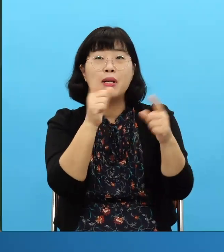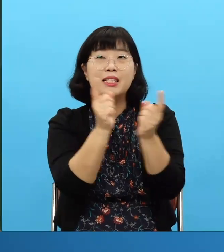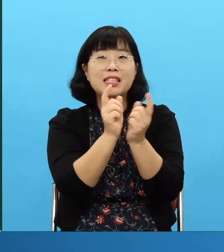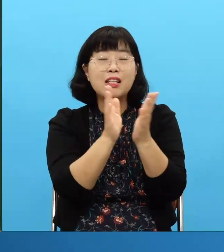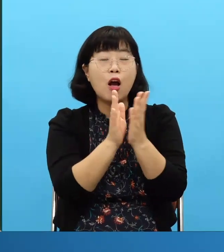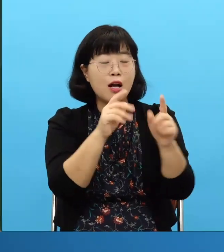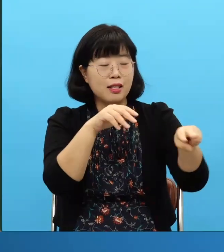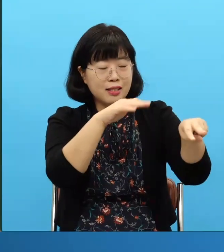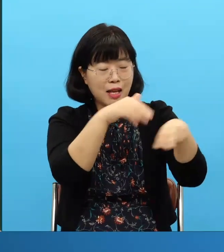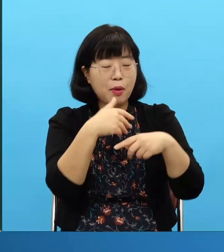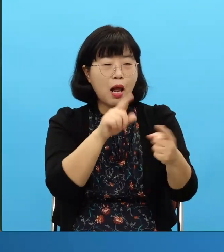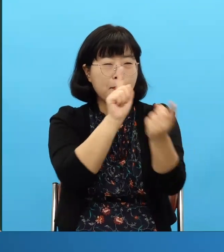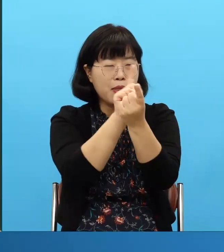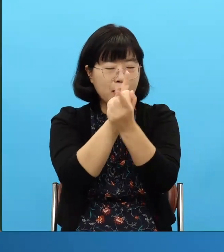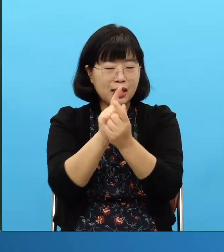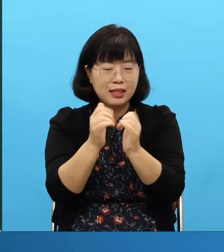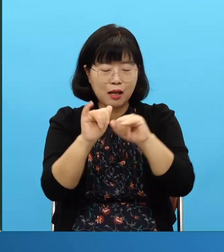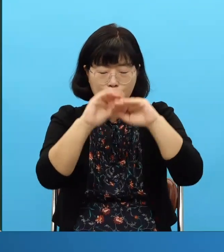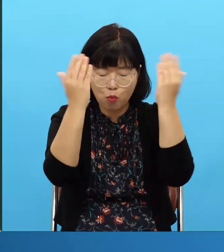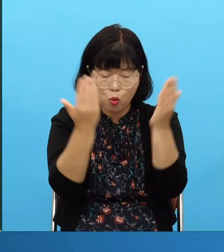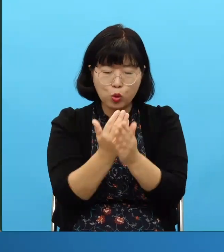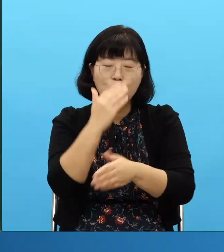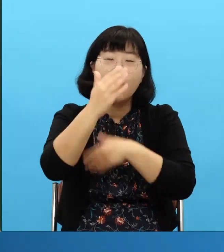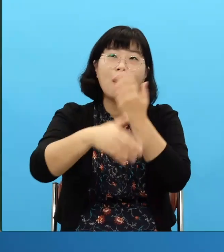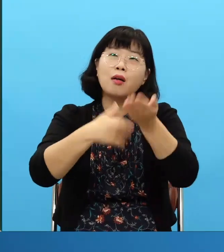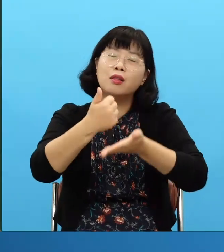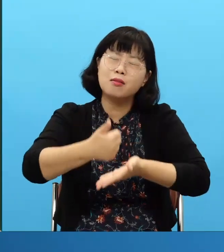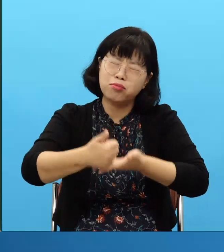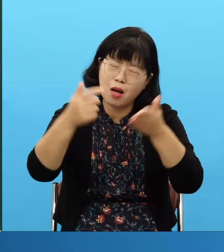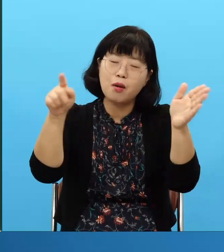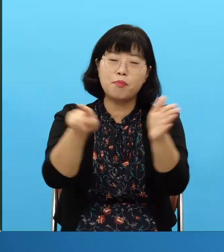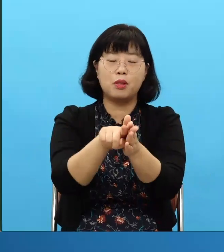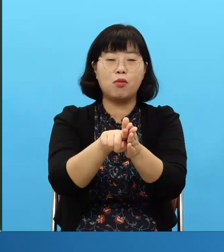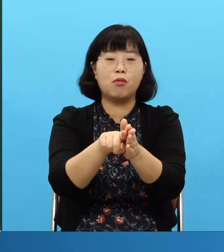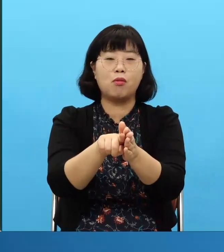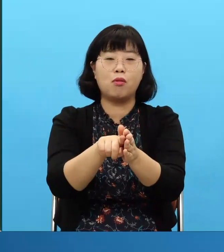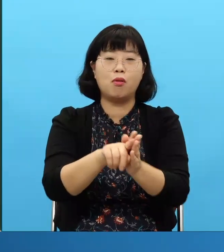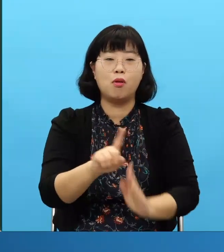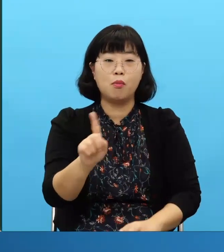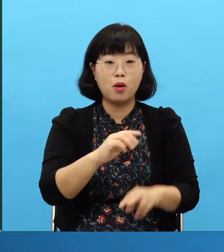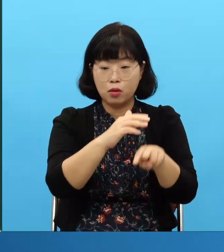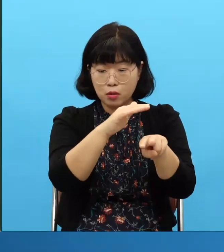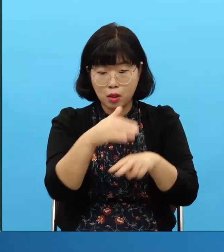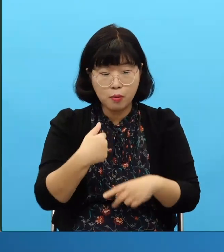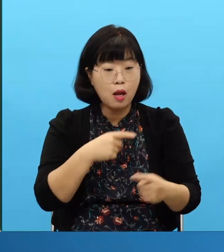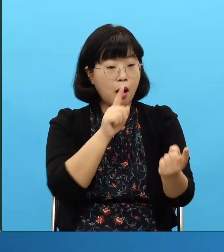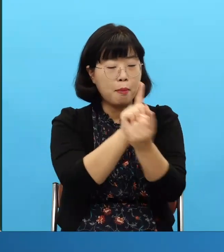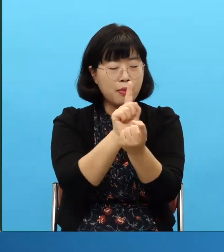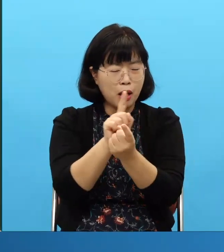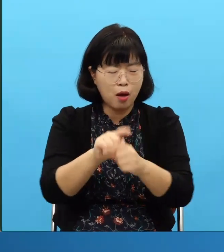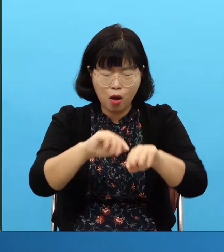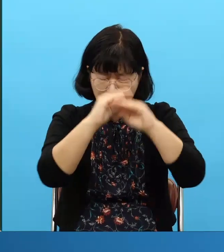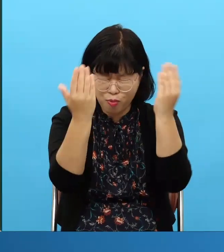Samuel creyeron y sirvieron a Jehová Así funcionan Si os conocen a